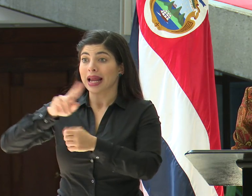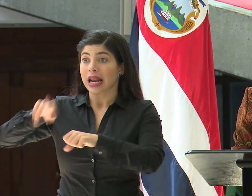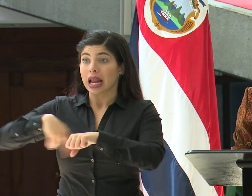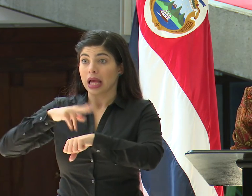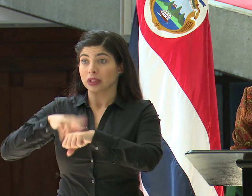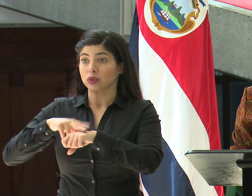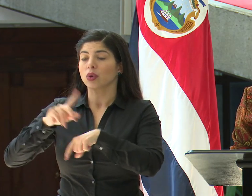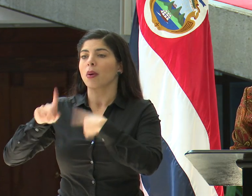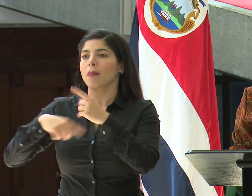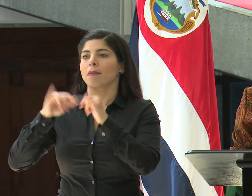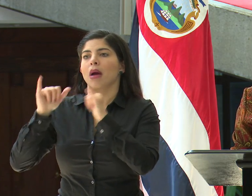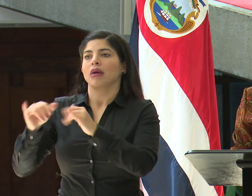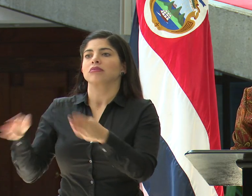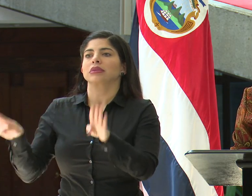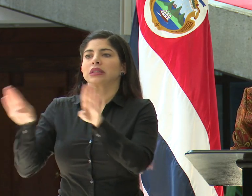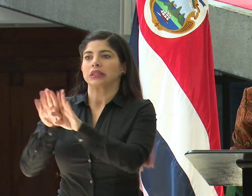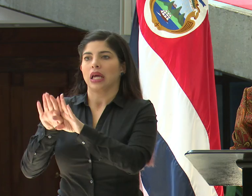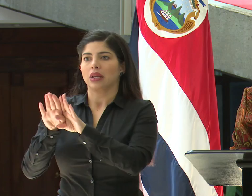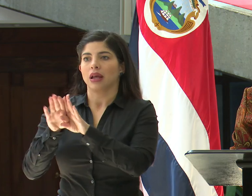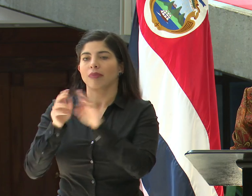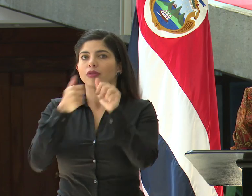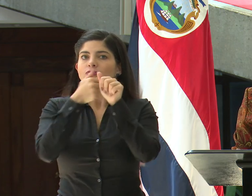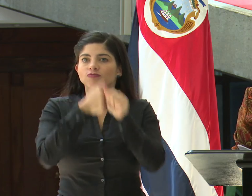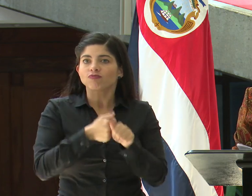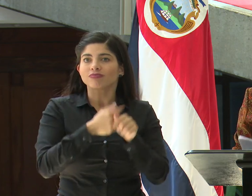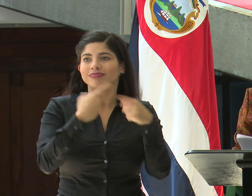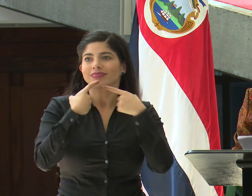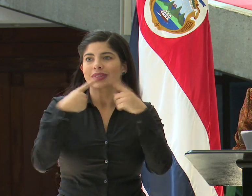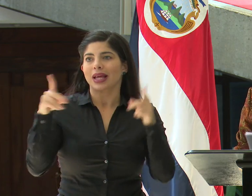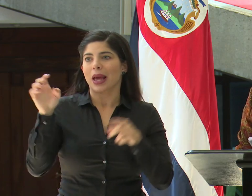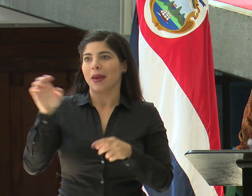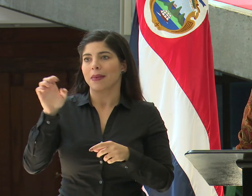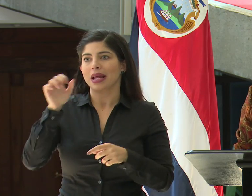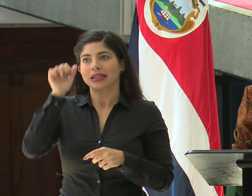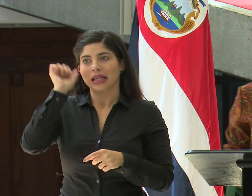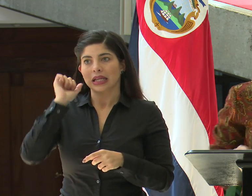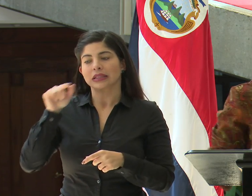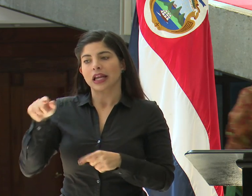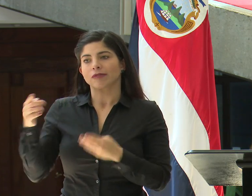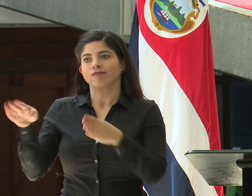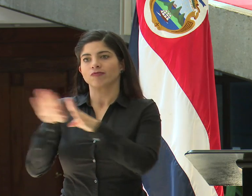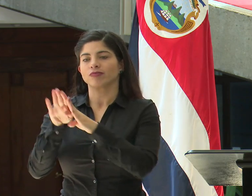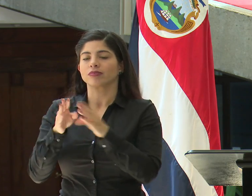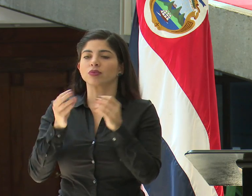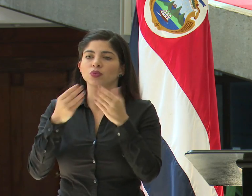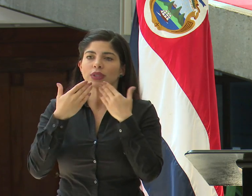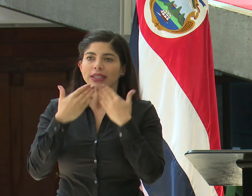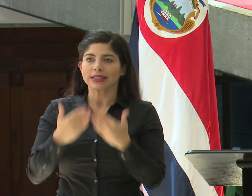cerrados en atención a la declaratoria de emergencia hecha el día de ayer. Muchísimas gracias.